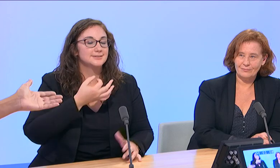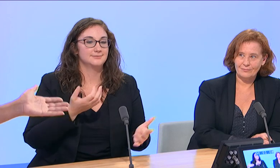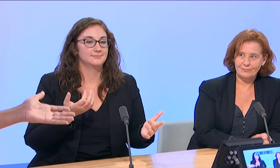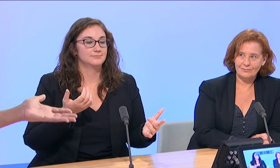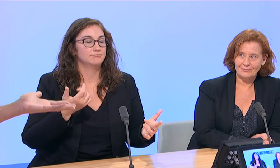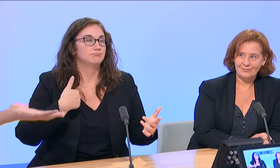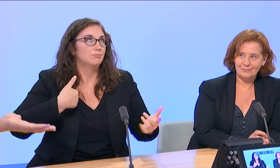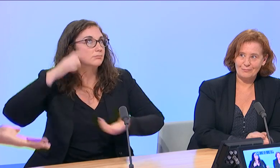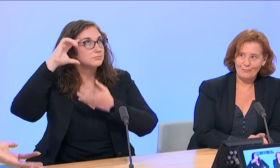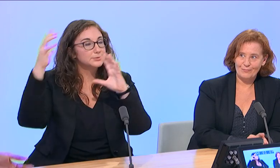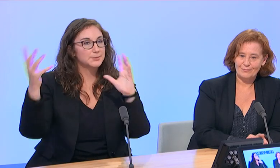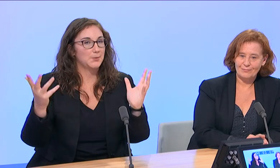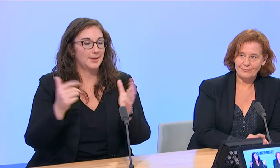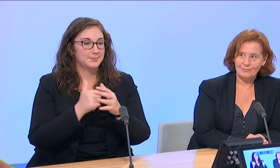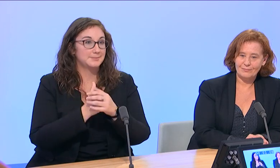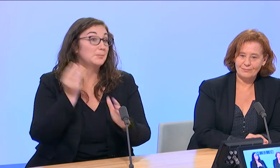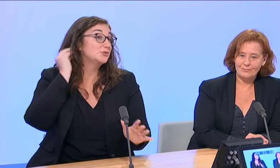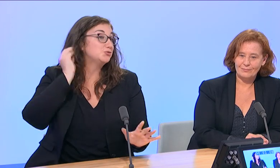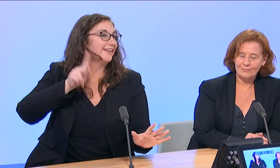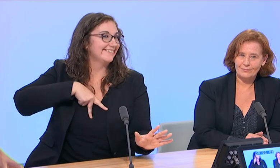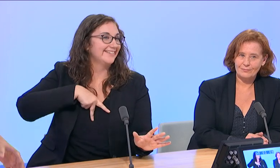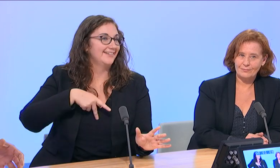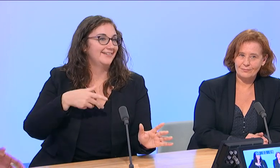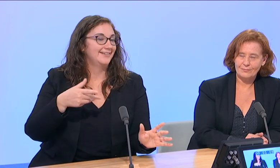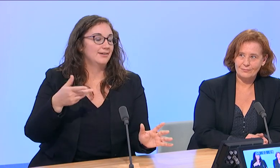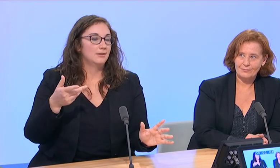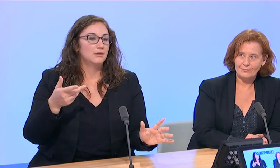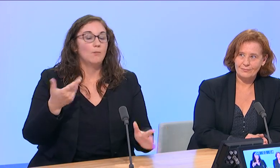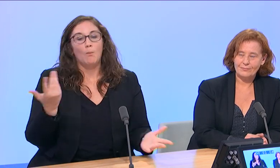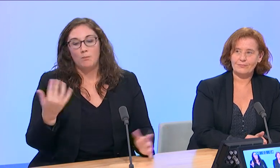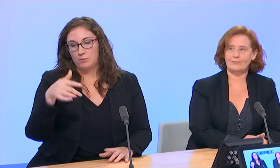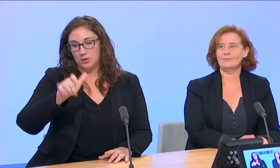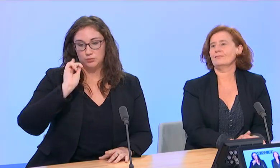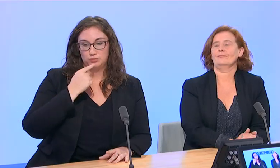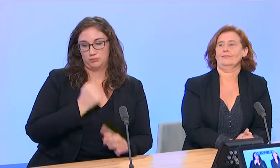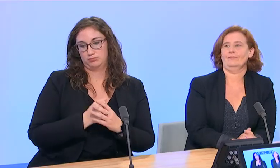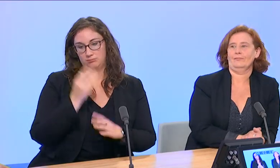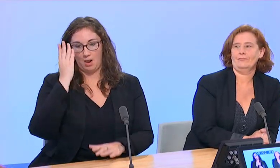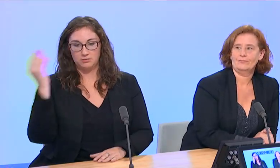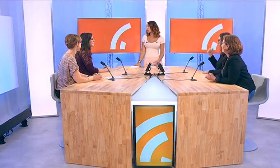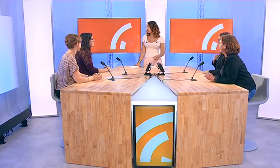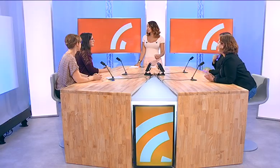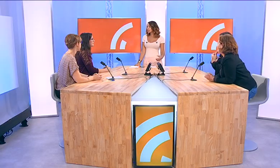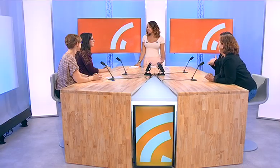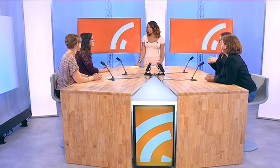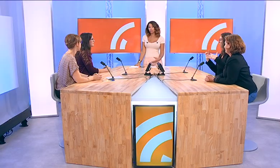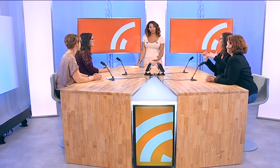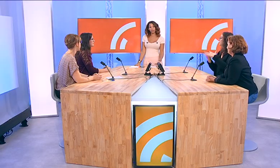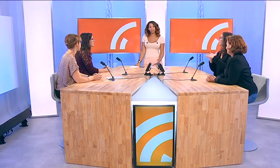pensé, j'avais ce préjugé de penser que, effectivement, un sourd et malentendant étant intégré dans une école dite classique, donc avec des